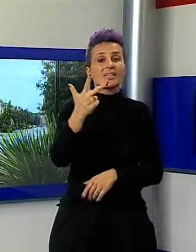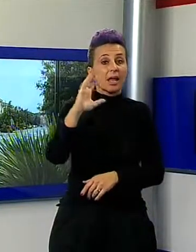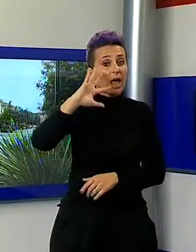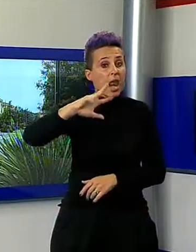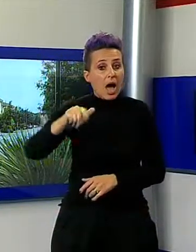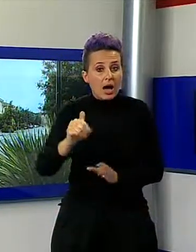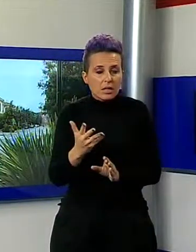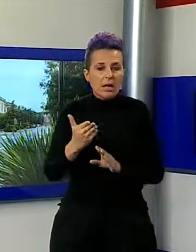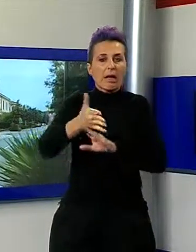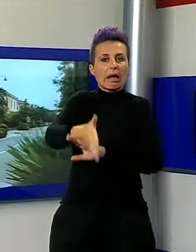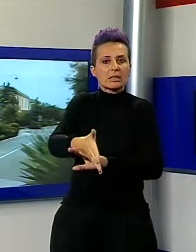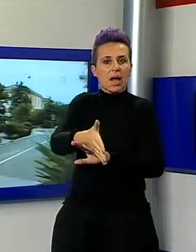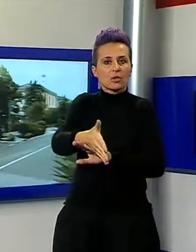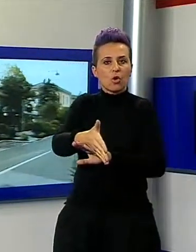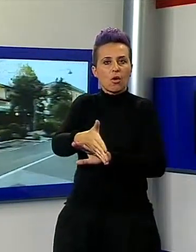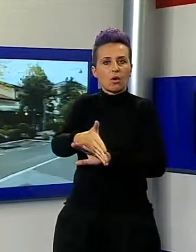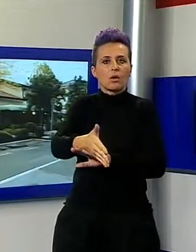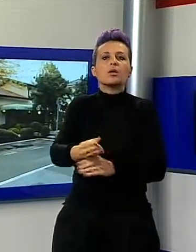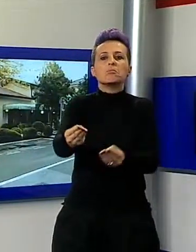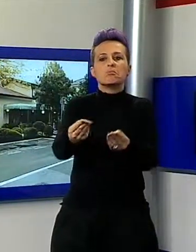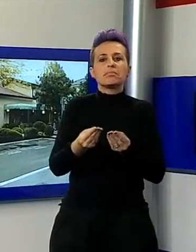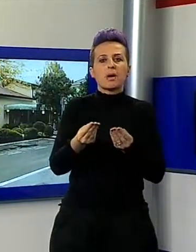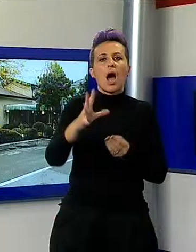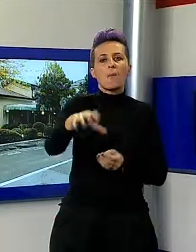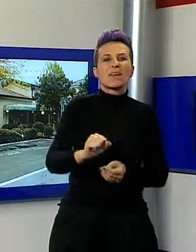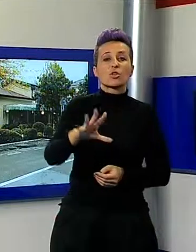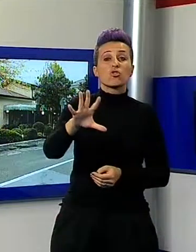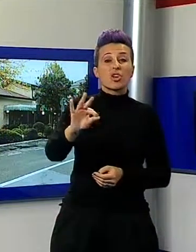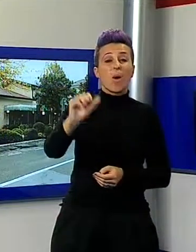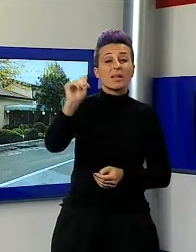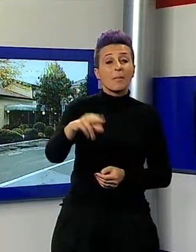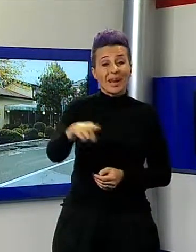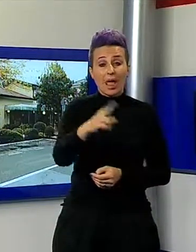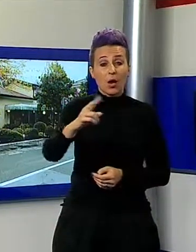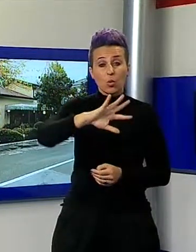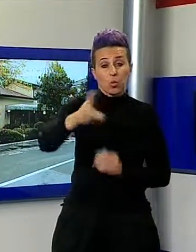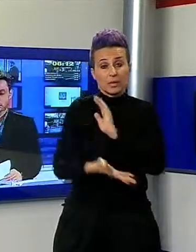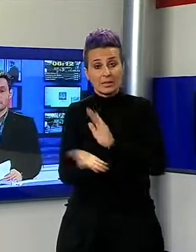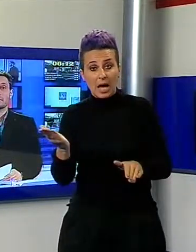direttore facendosi consegnare circa 50 mila euro, ma il bis non è riuscito.